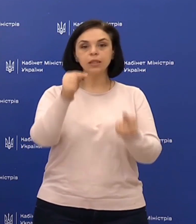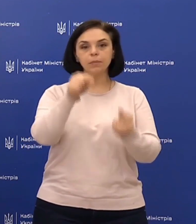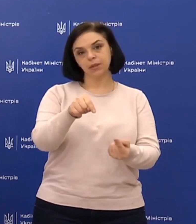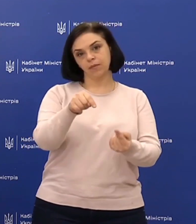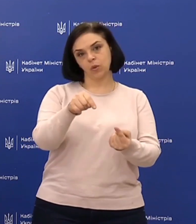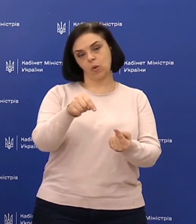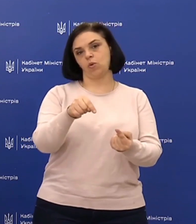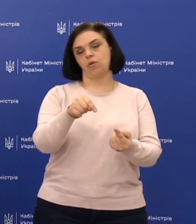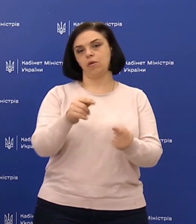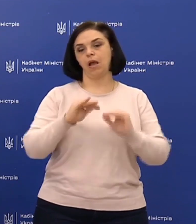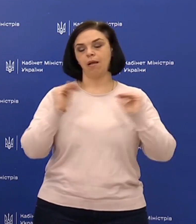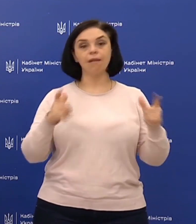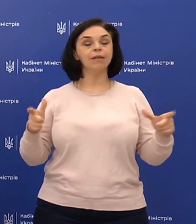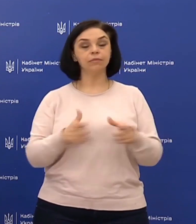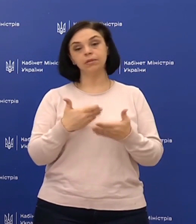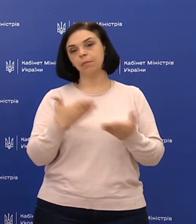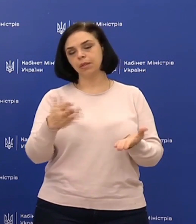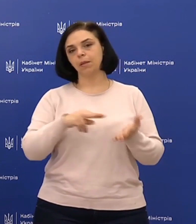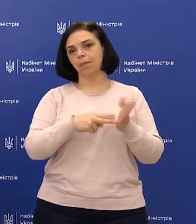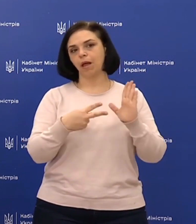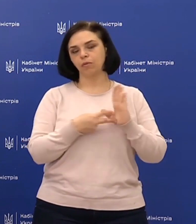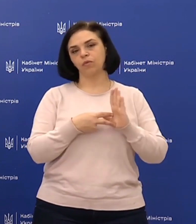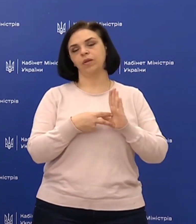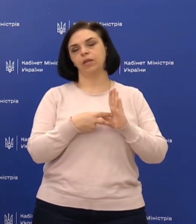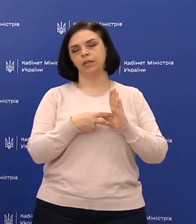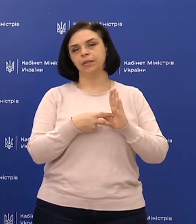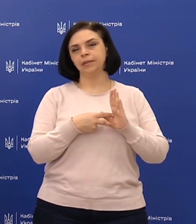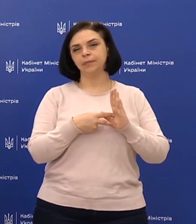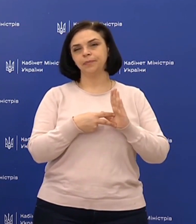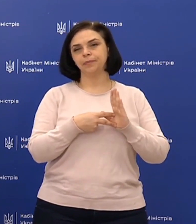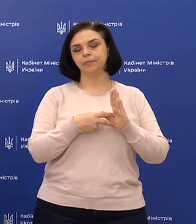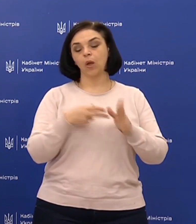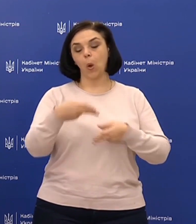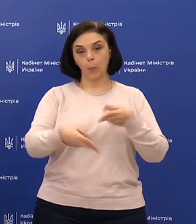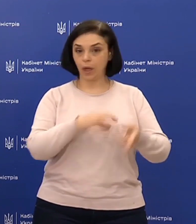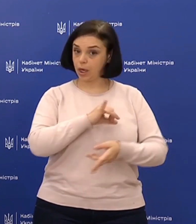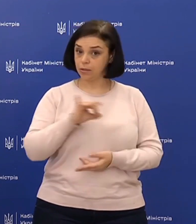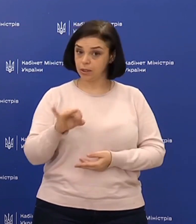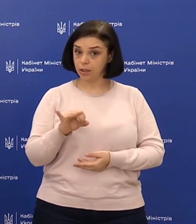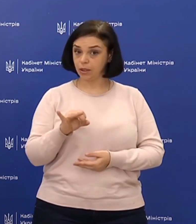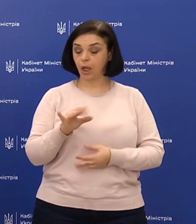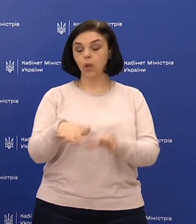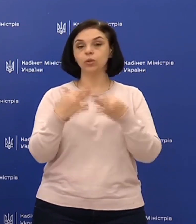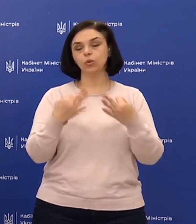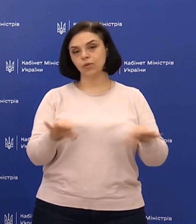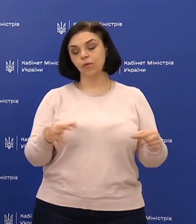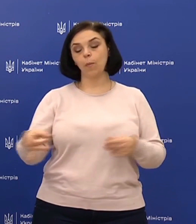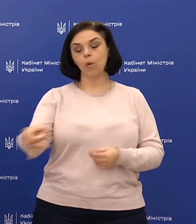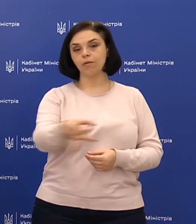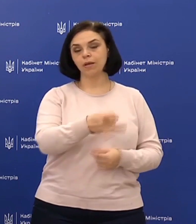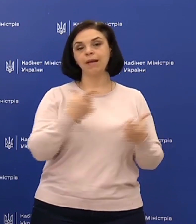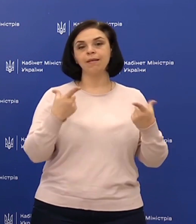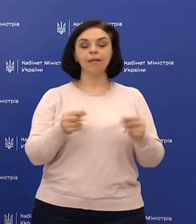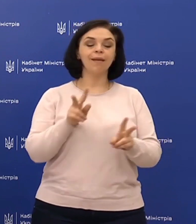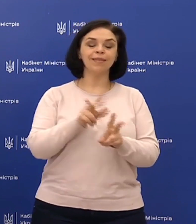карантину. Наприклад, планові операції дозволені в регіонах,